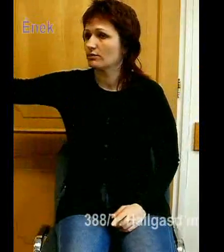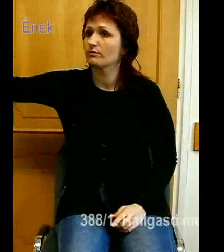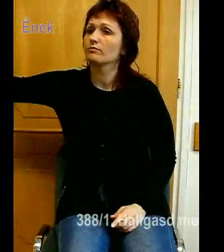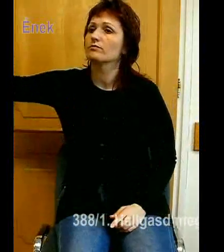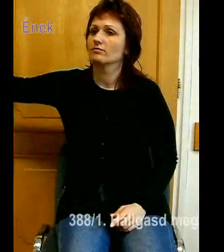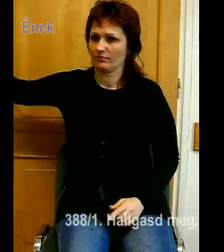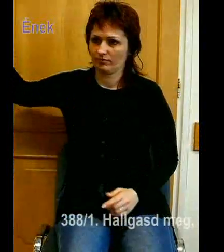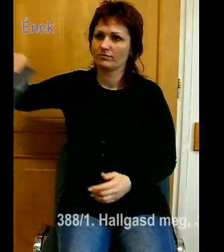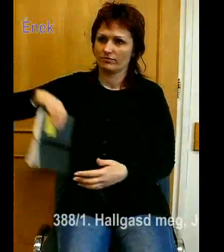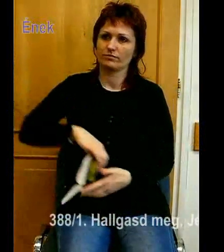kezdődik, 6.